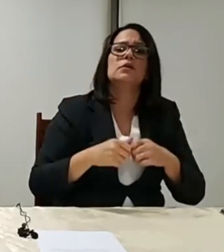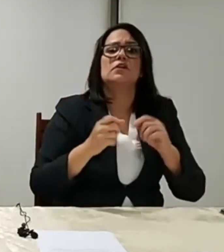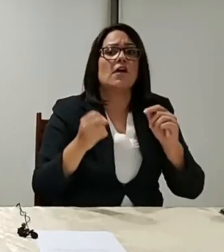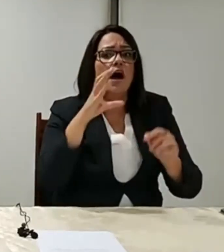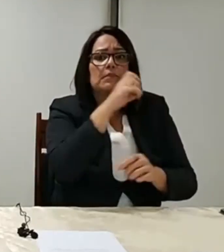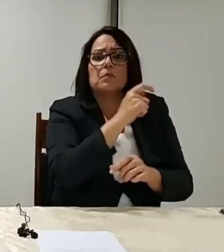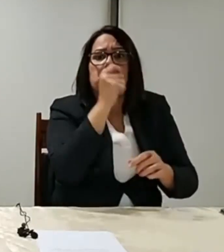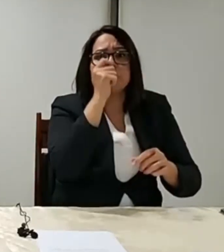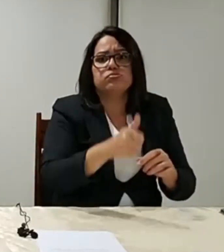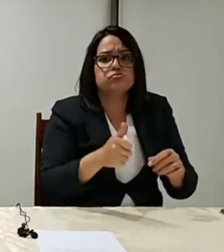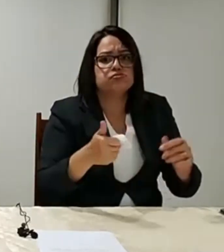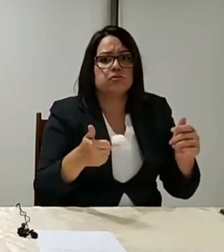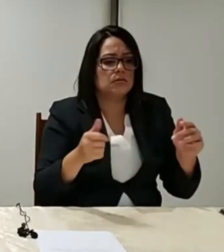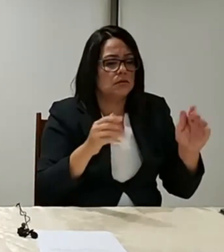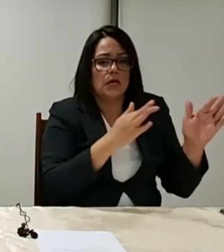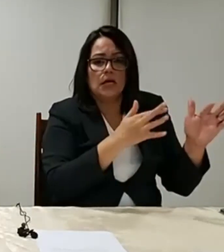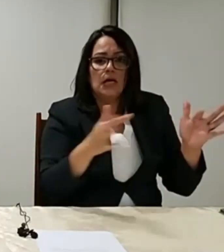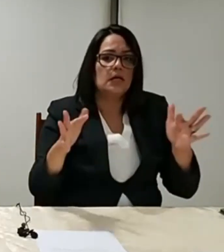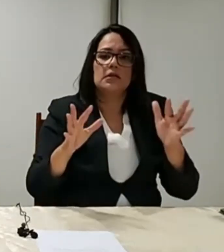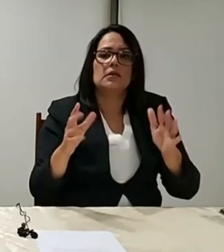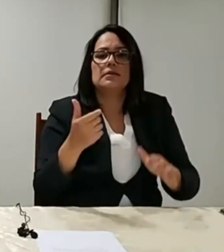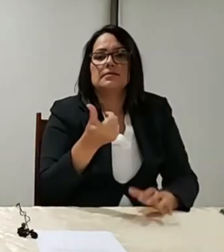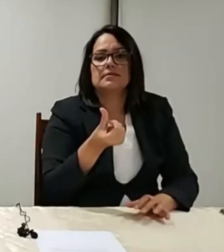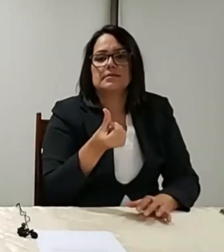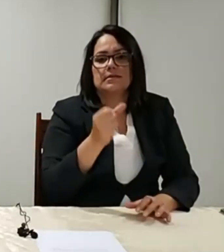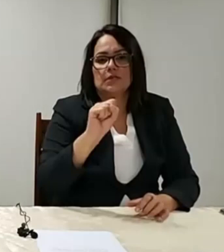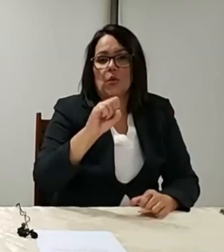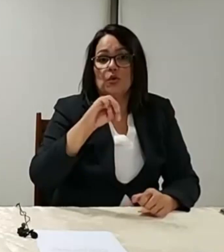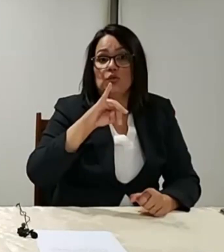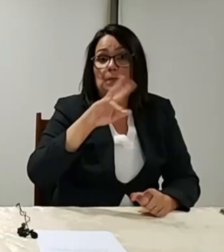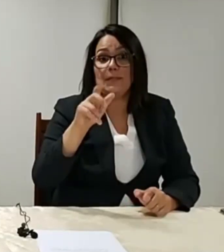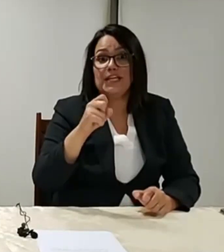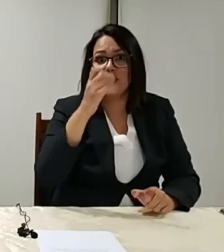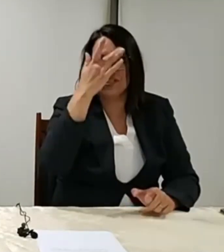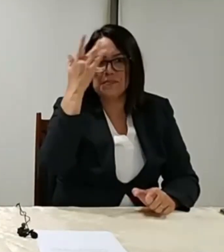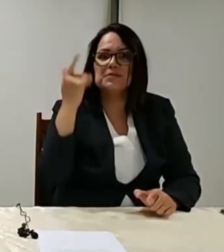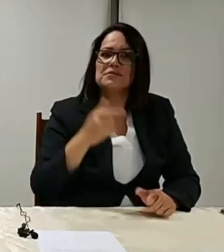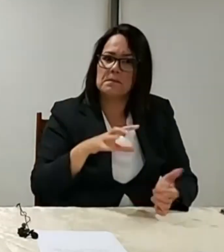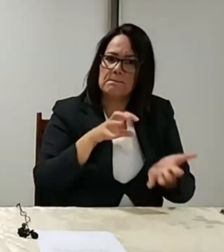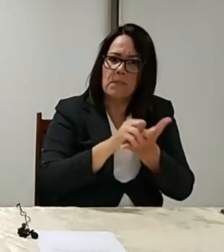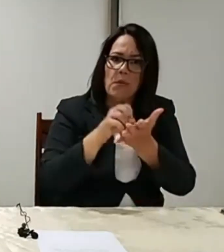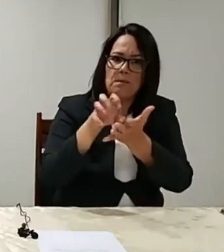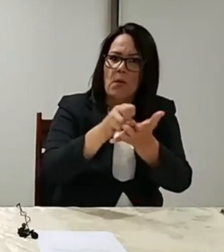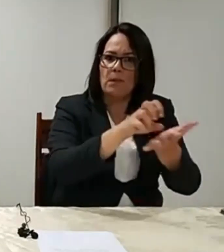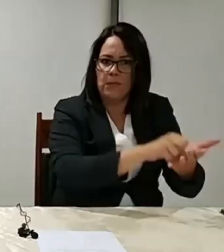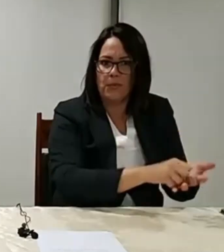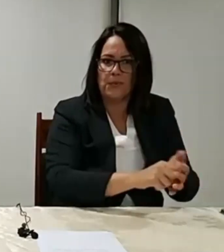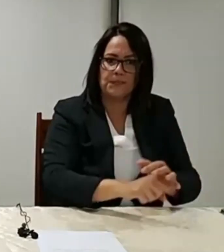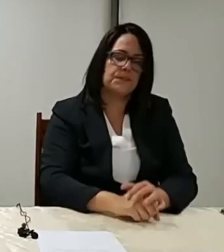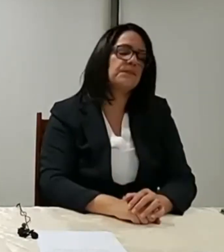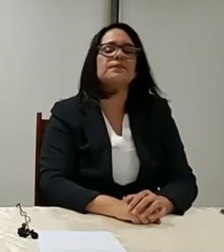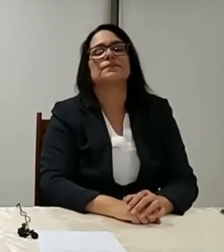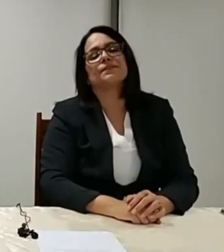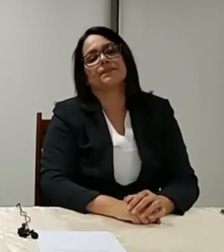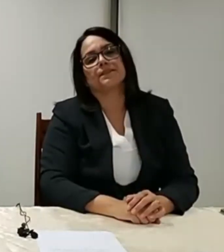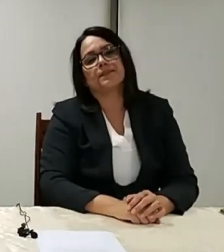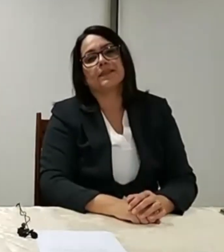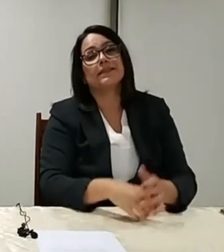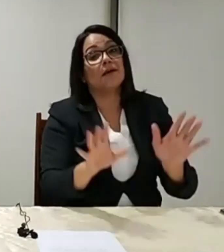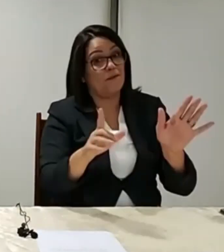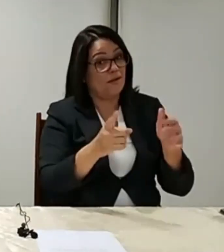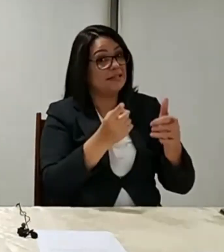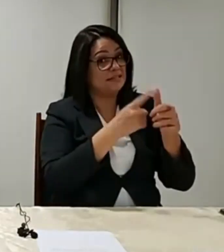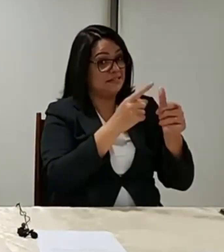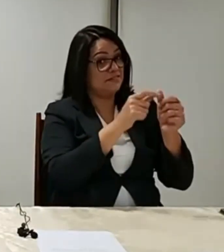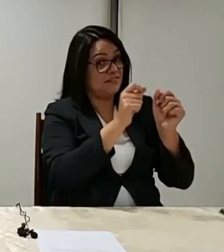poucos dias e o total foram 68 milhões de pessoas. 68. Presidente, entre a medida ser promulgada